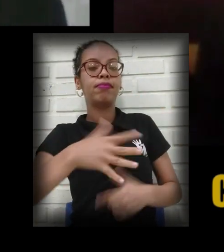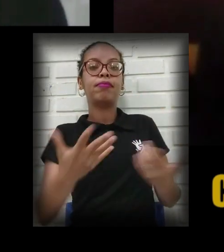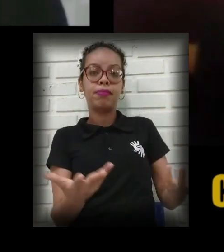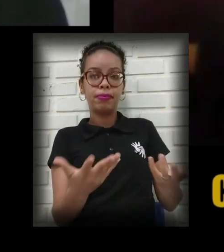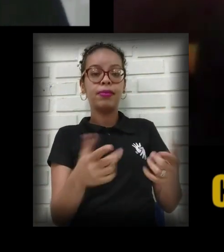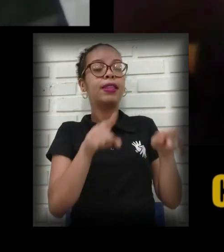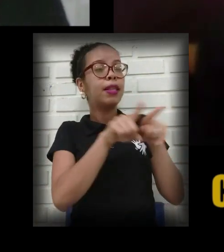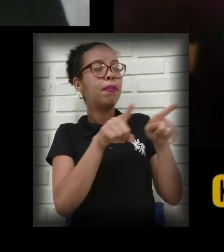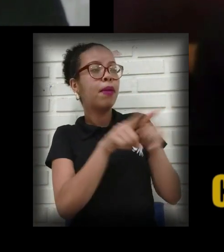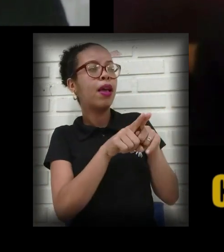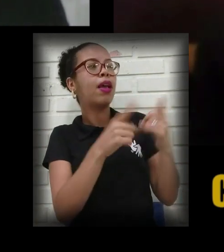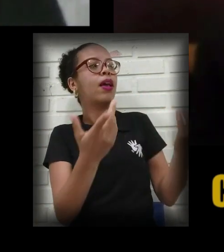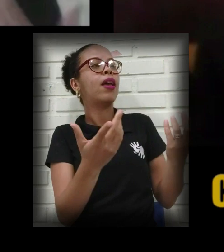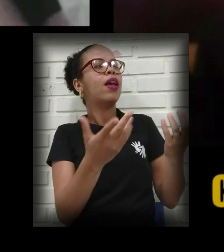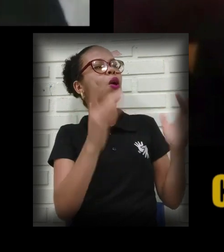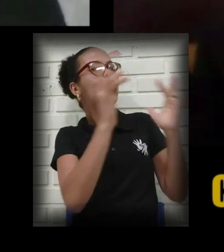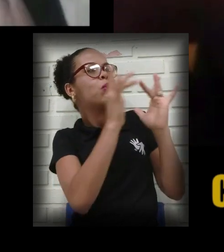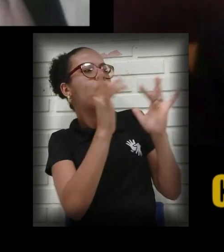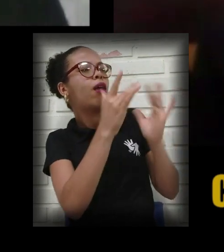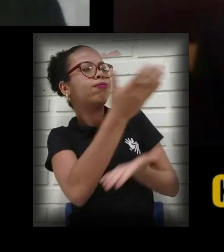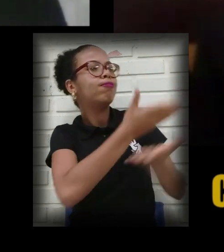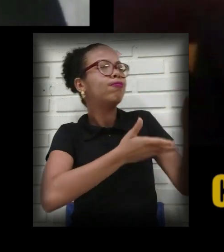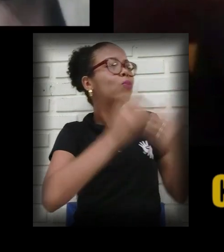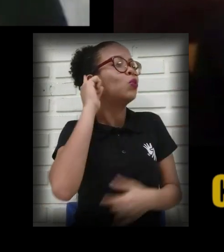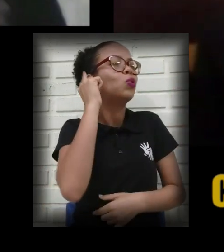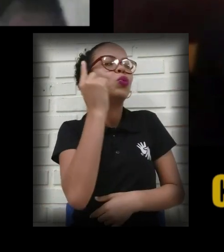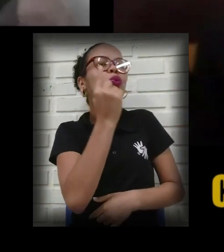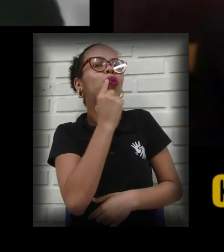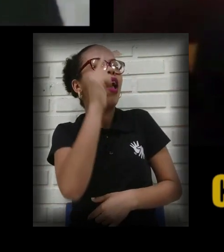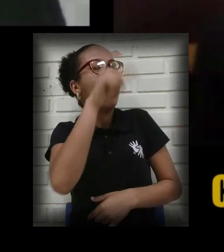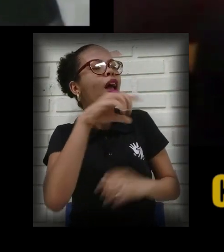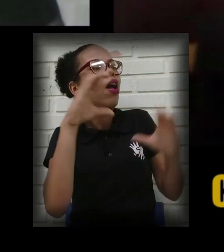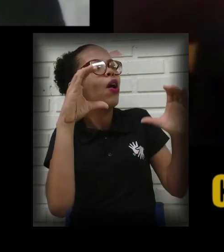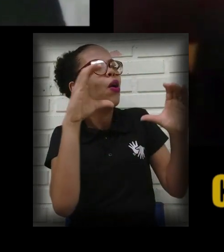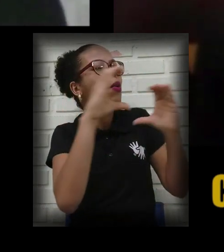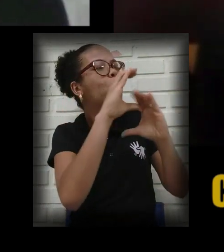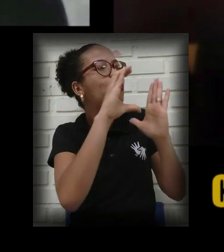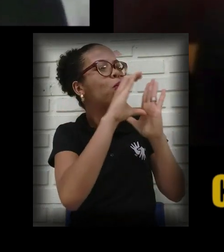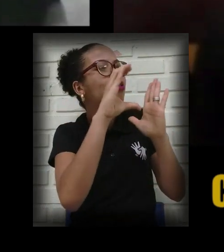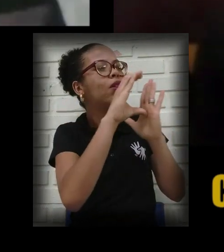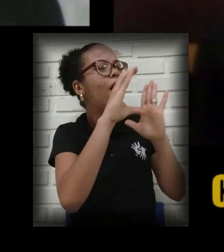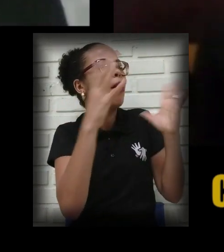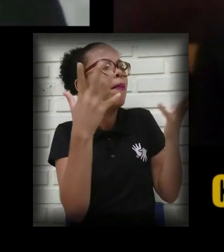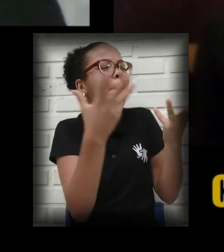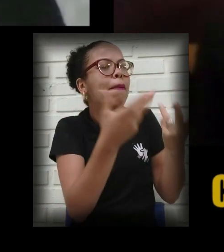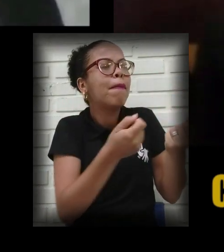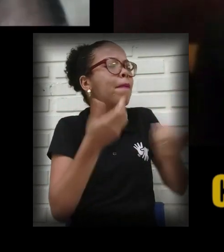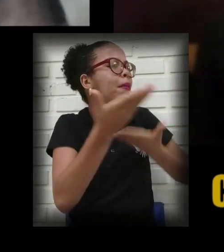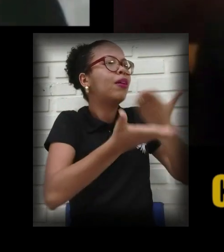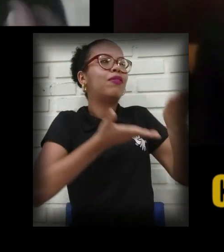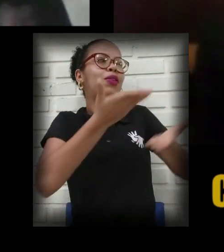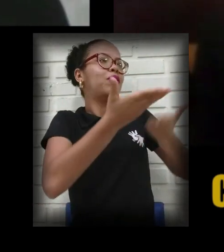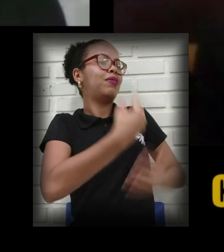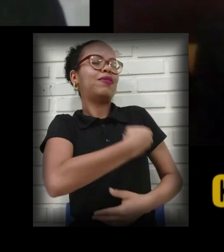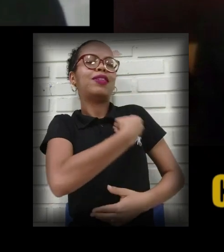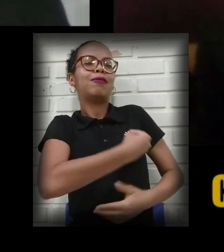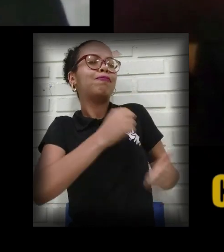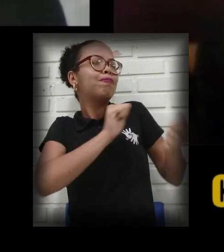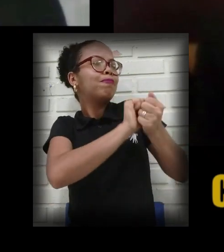A questão do contato, a interação com os surdos, é uma comunidade muito maravilhosa de você conviver. Eles são